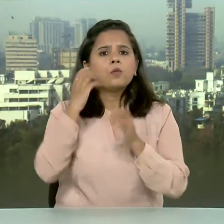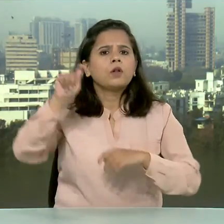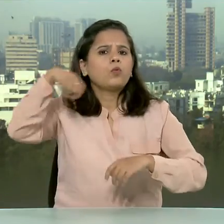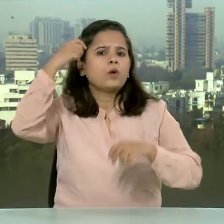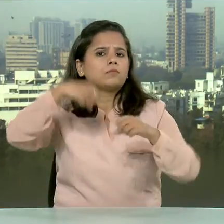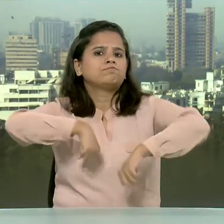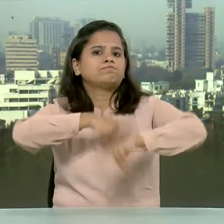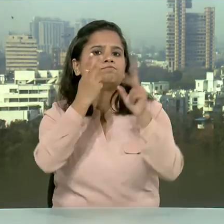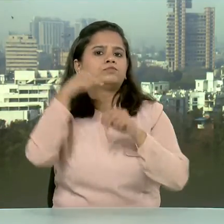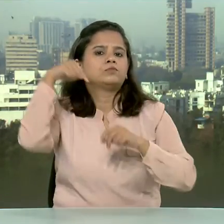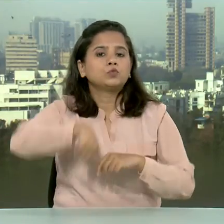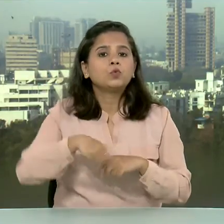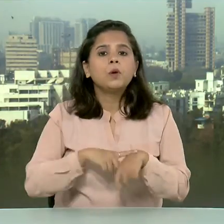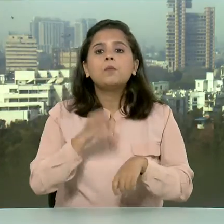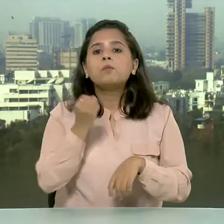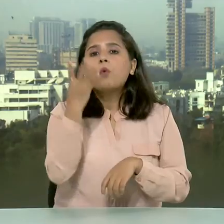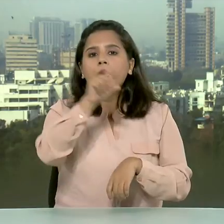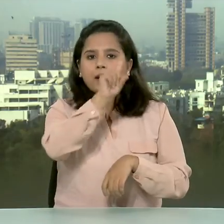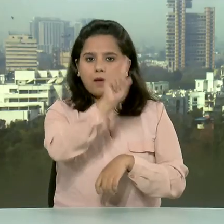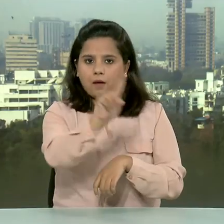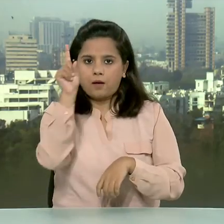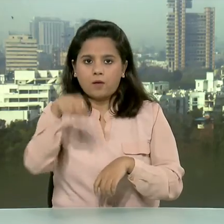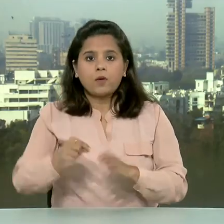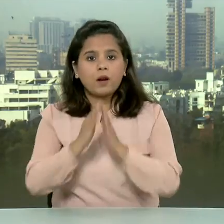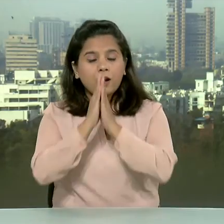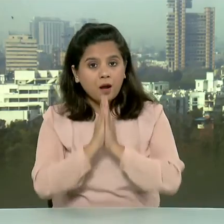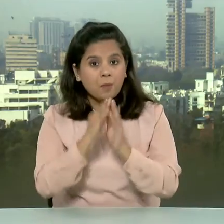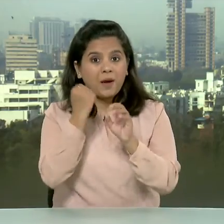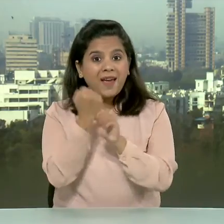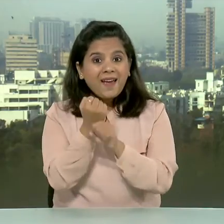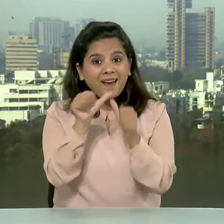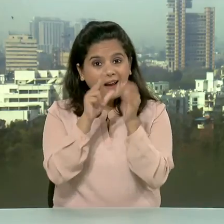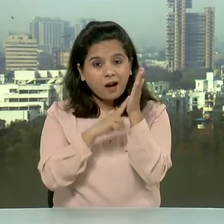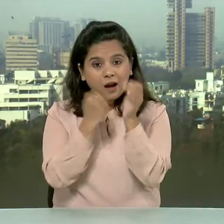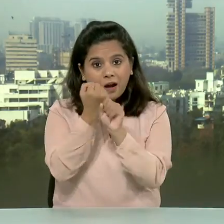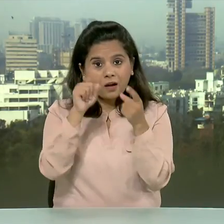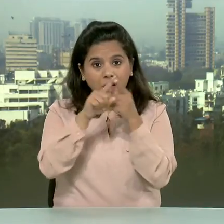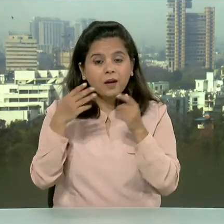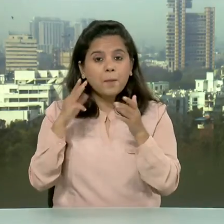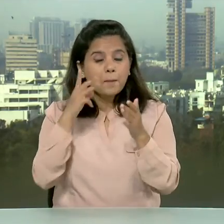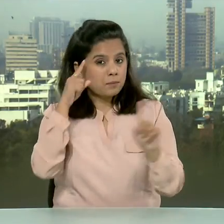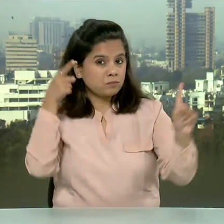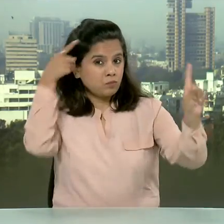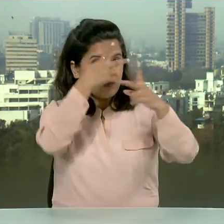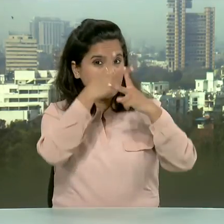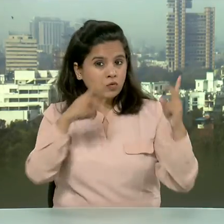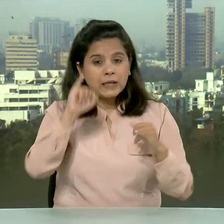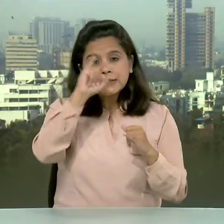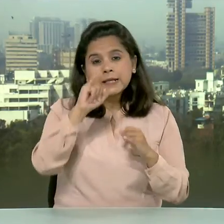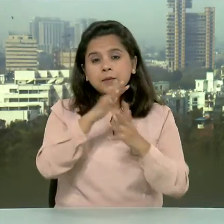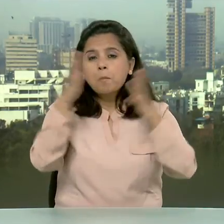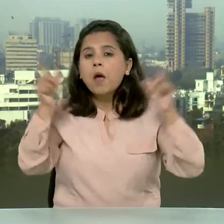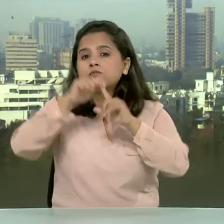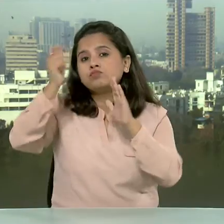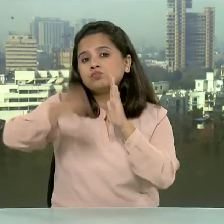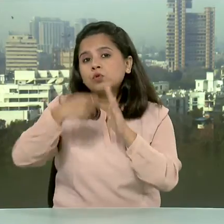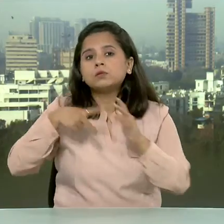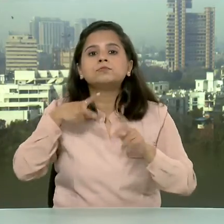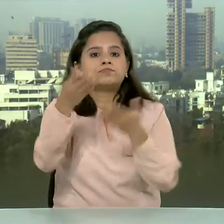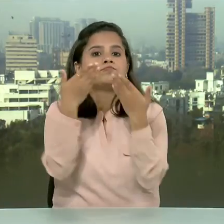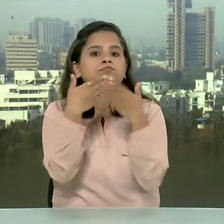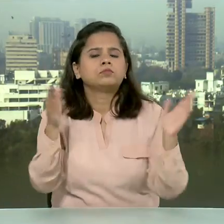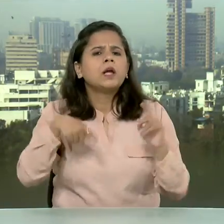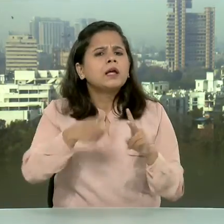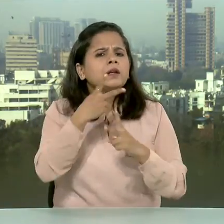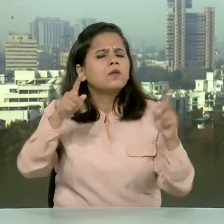कॉंफेंस के जरिये आज सुभाग 11 बजे नमामी गंगे मिशन के तहट 6 मेगा परियोजनाओं का उद्गाटन करेंगे इन